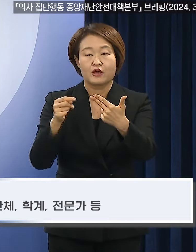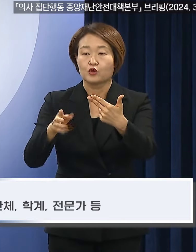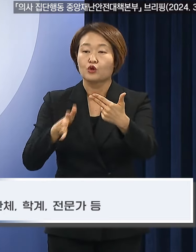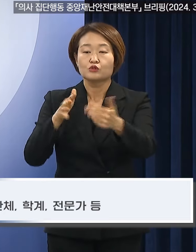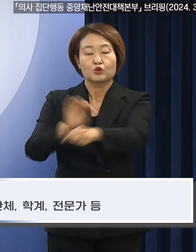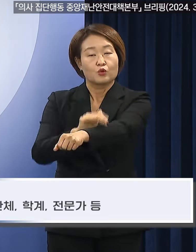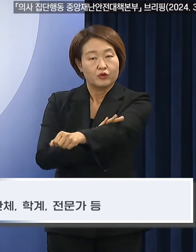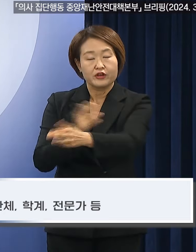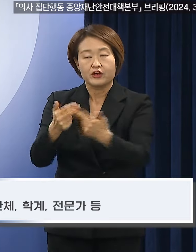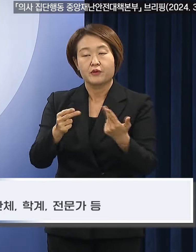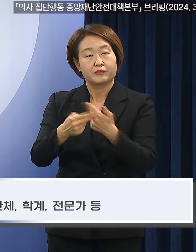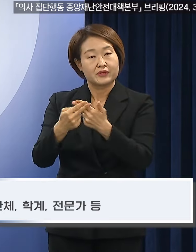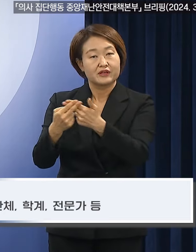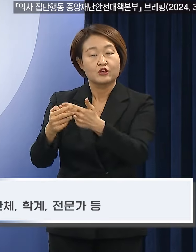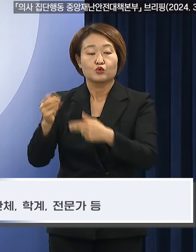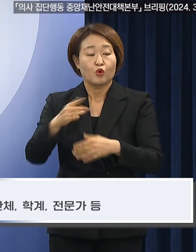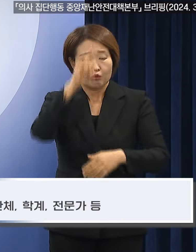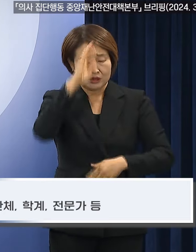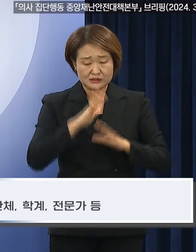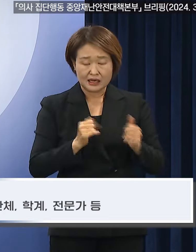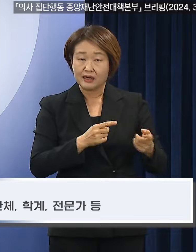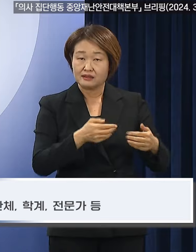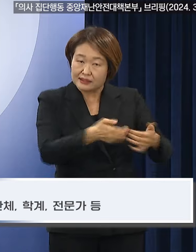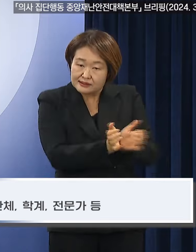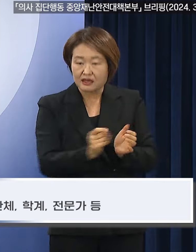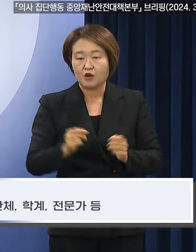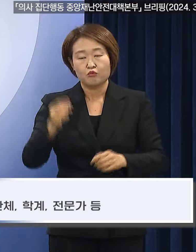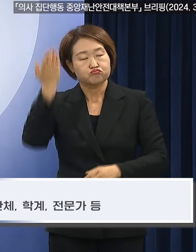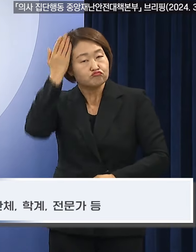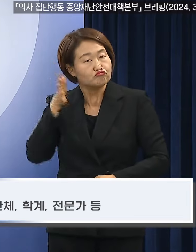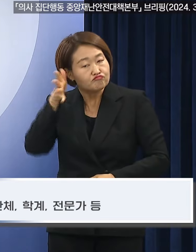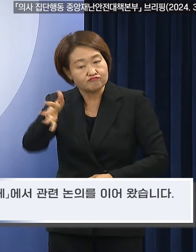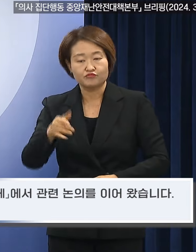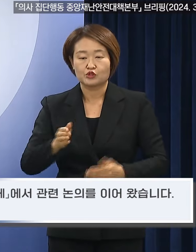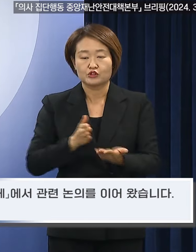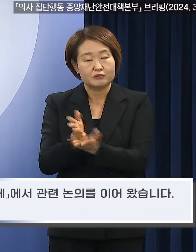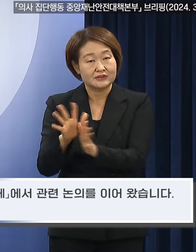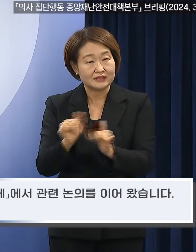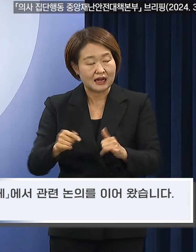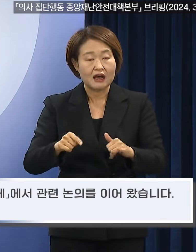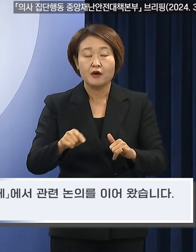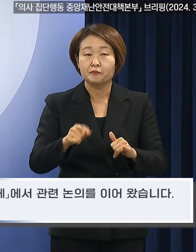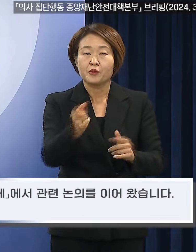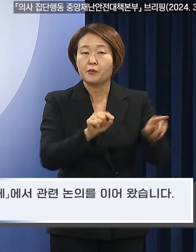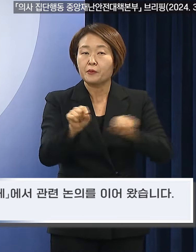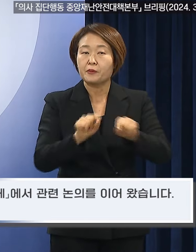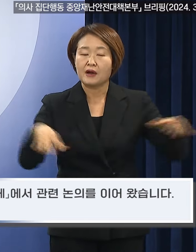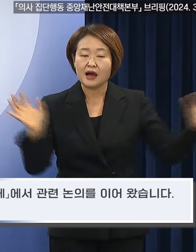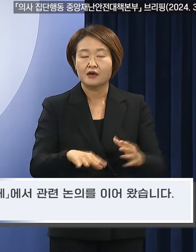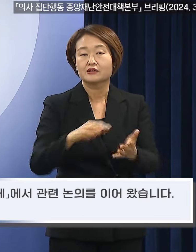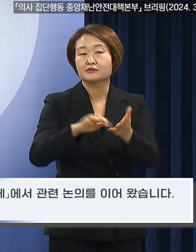전공의협의회, 환자단체, 학계, 전문가 등 20명이 참여하는